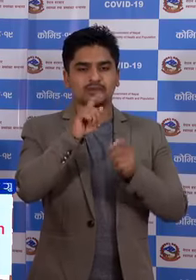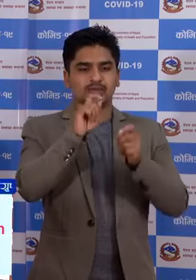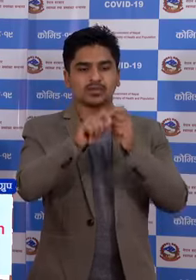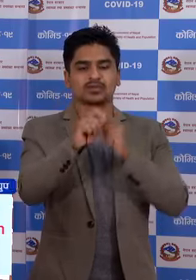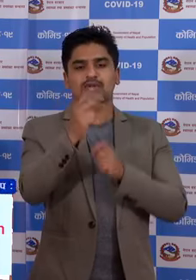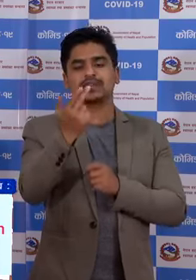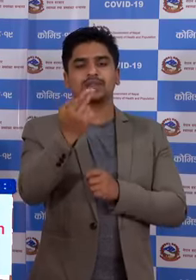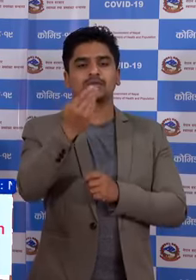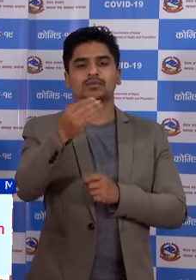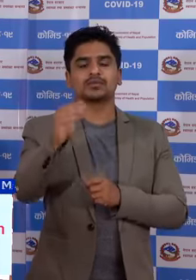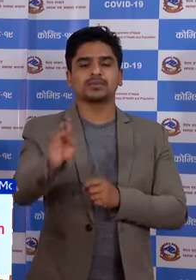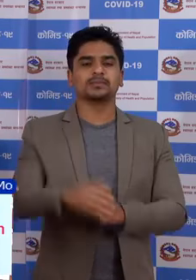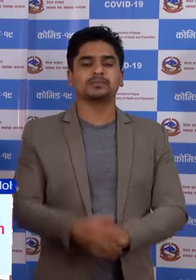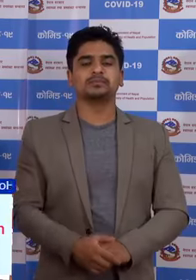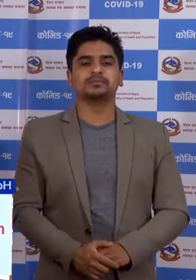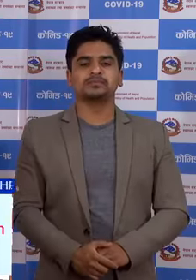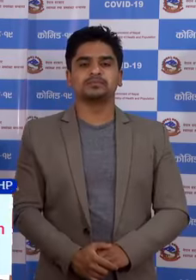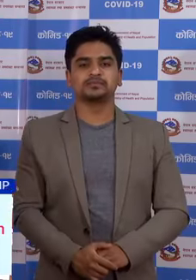नोंचा